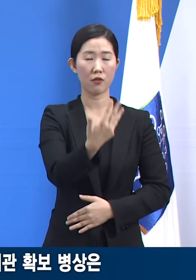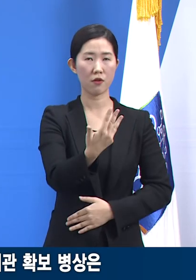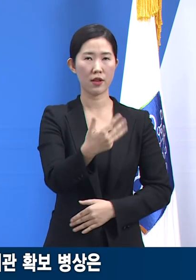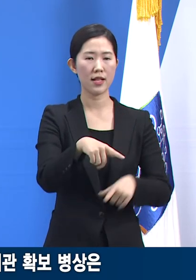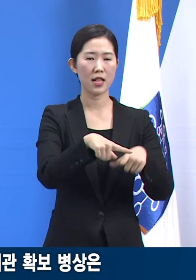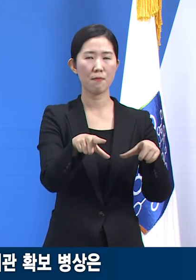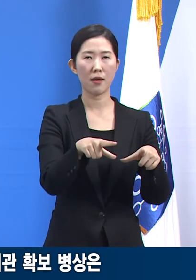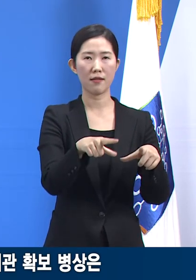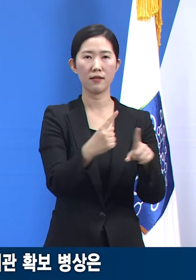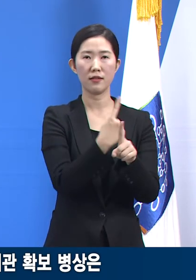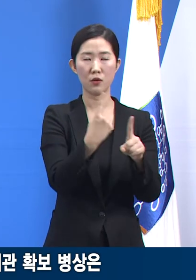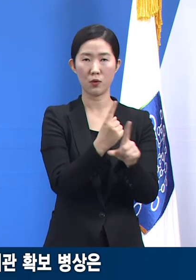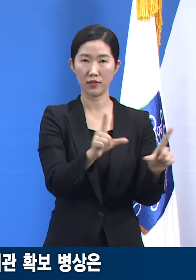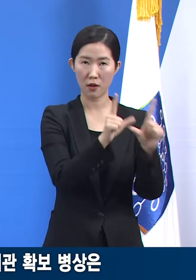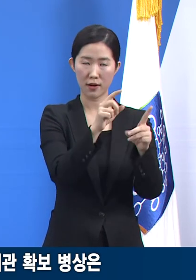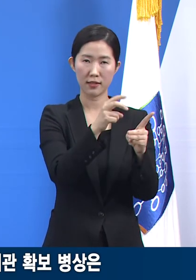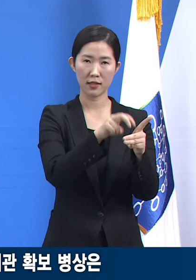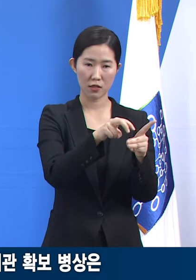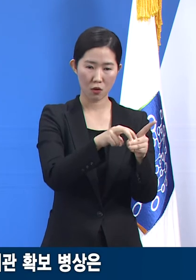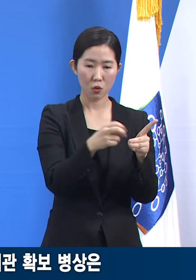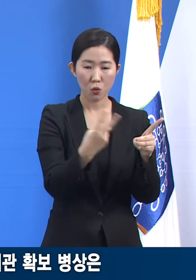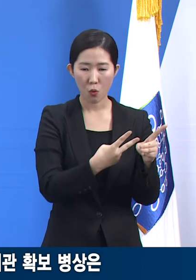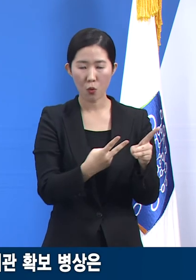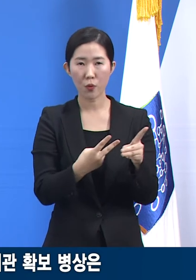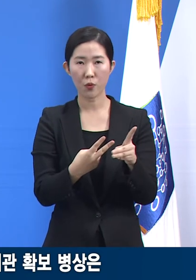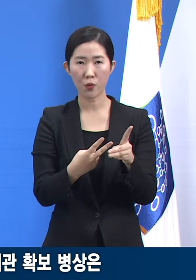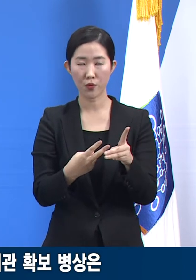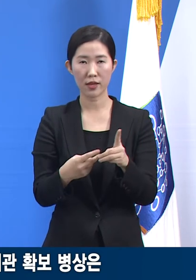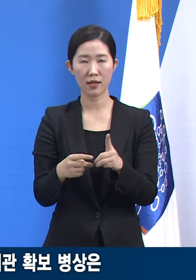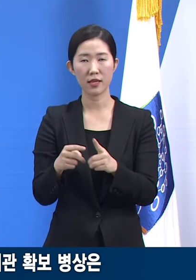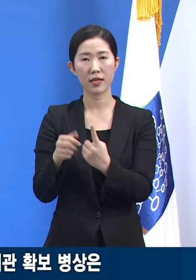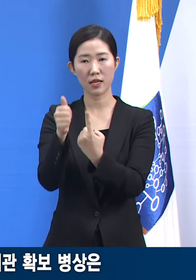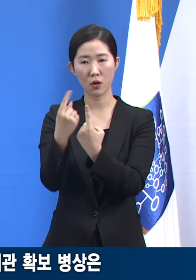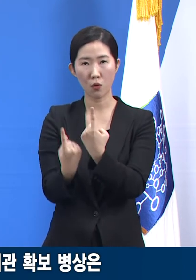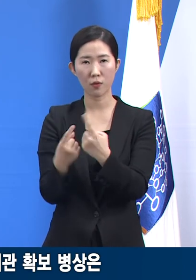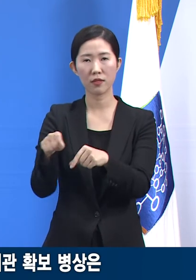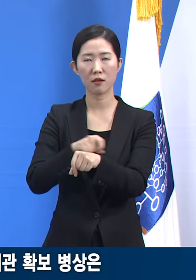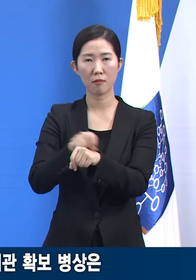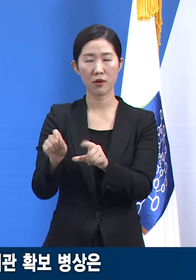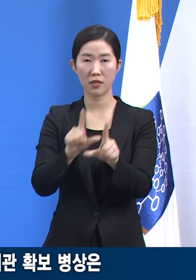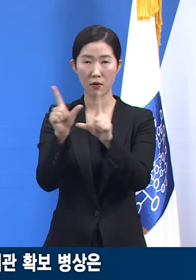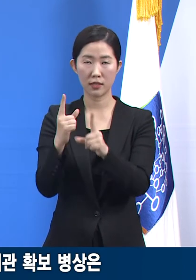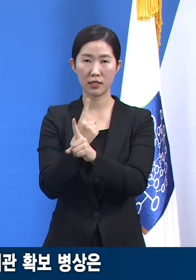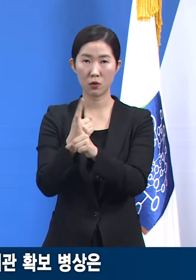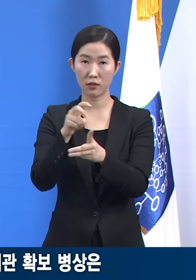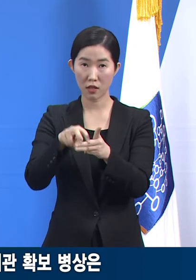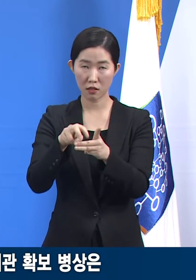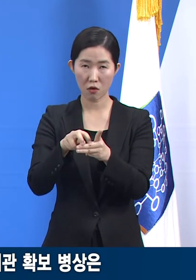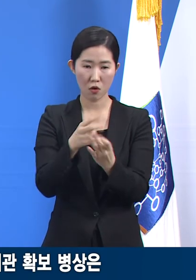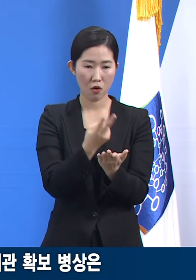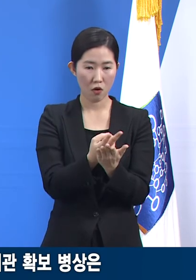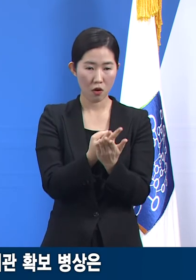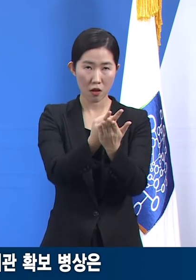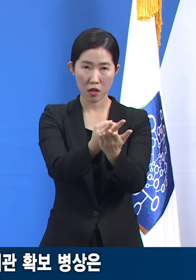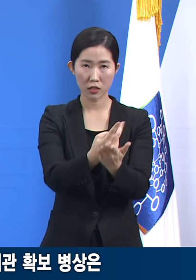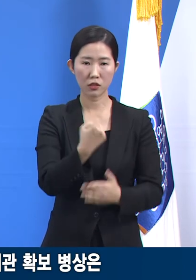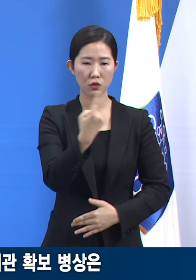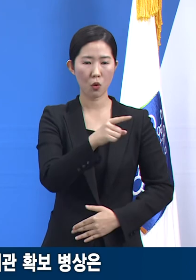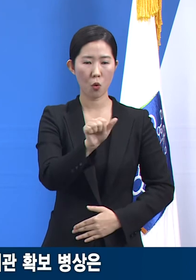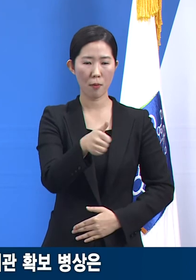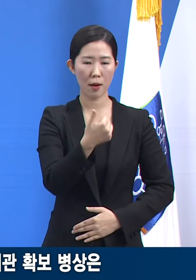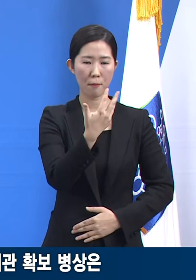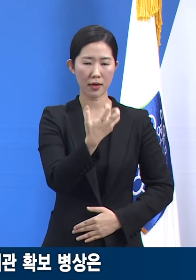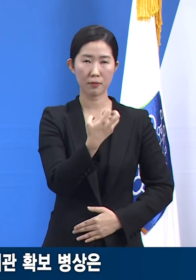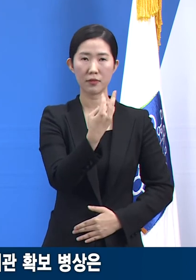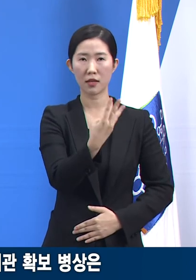제1호 특별생활치료센터에는 1월 6일 18시 기준 1,583명 입소에 53